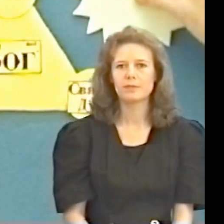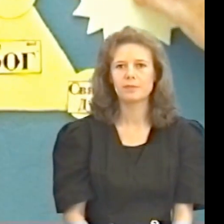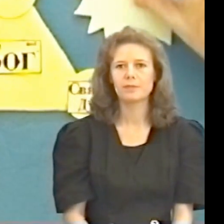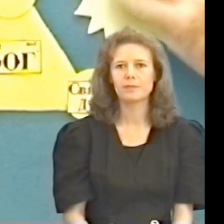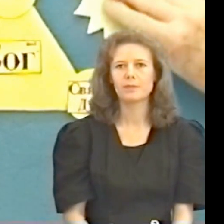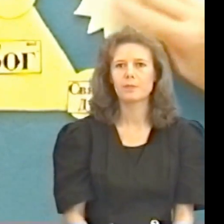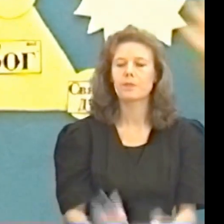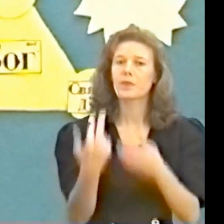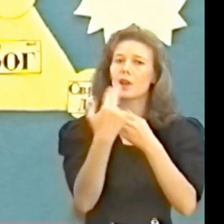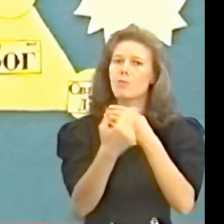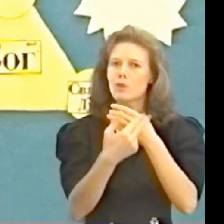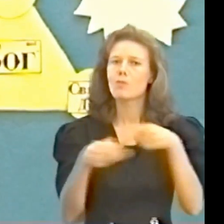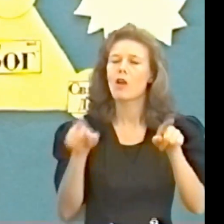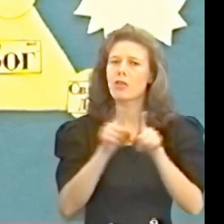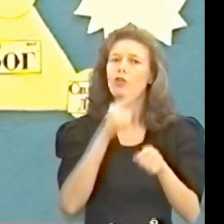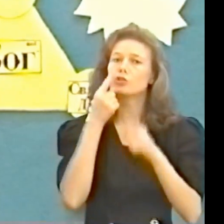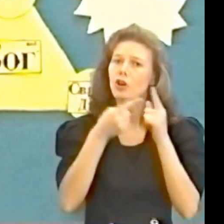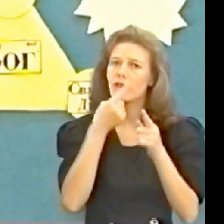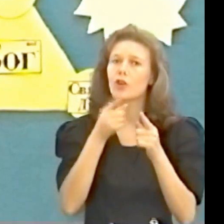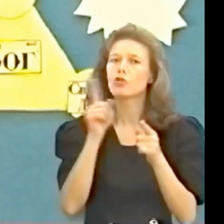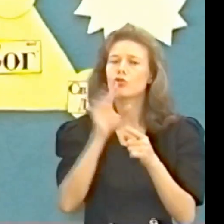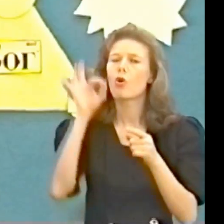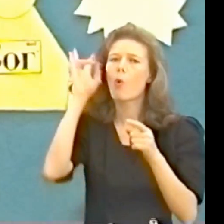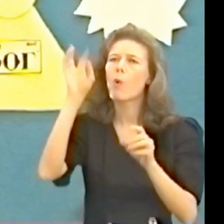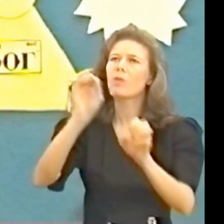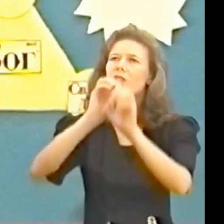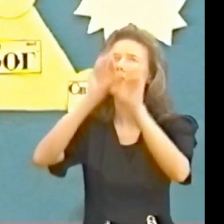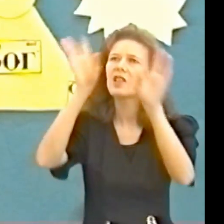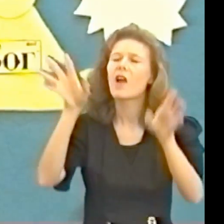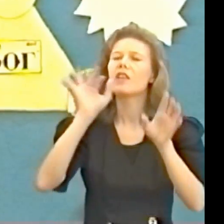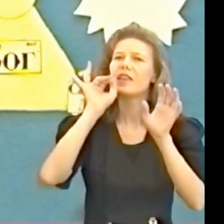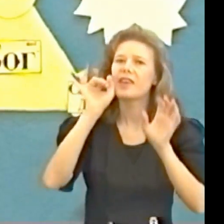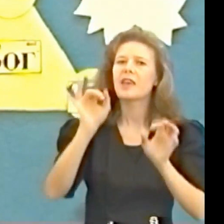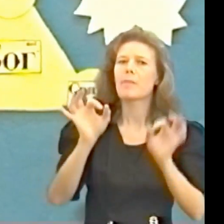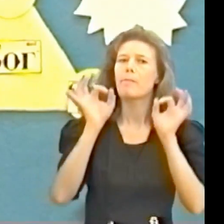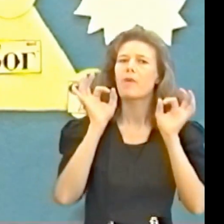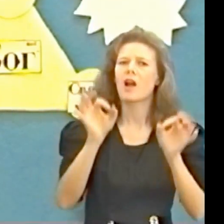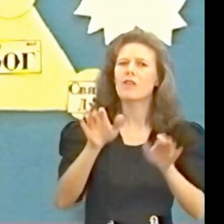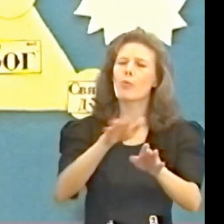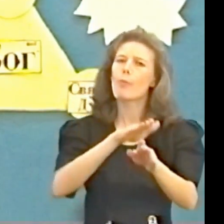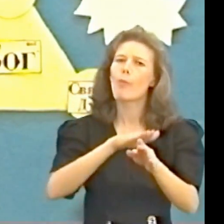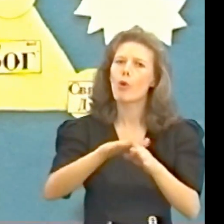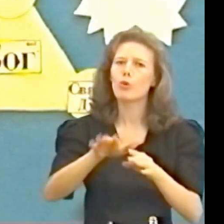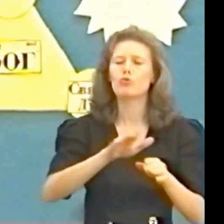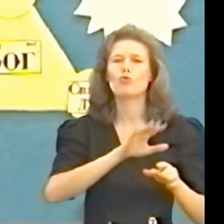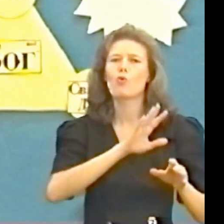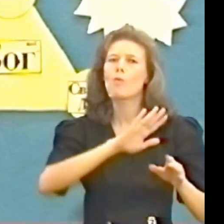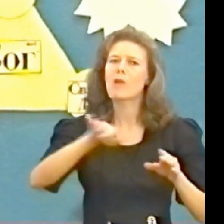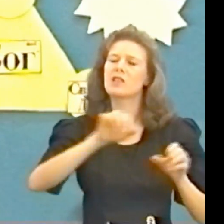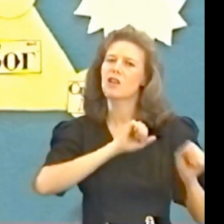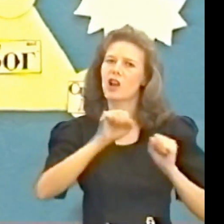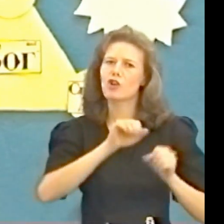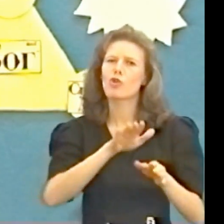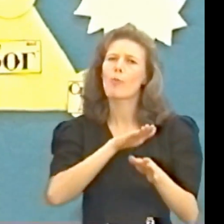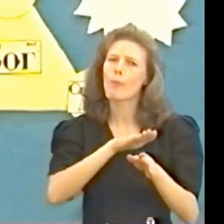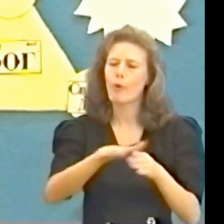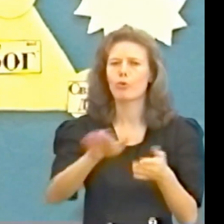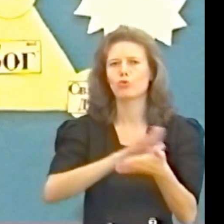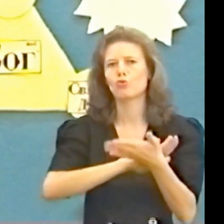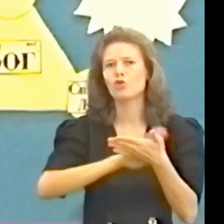библия также говорит что он свят и праведен полностью безгрешен полностью чист и нет в нем